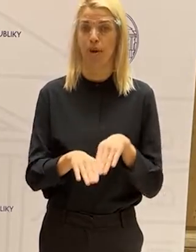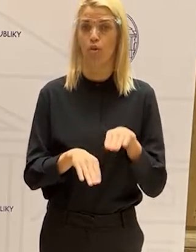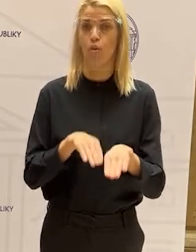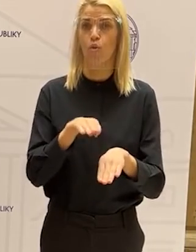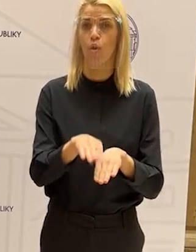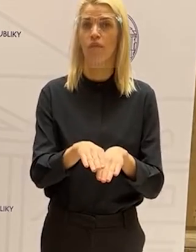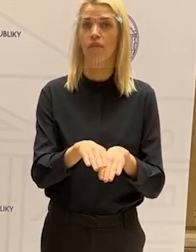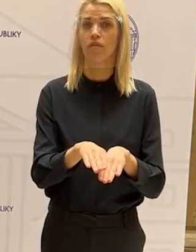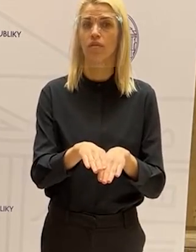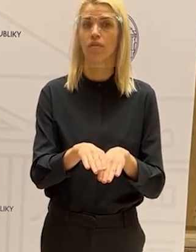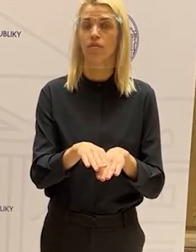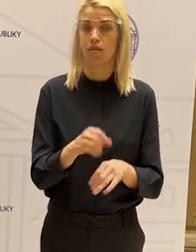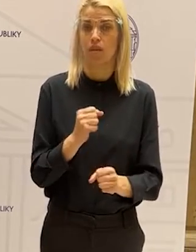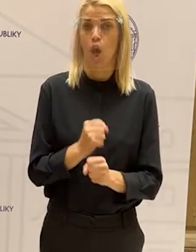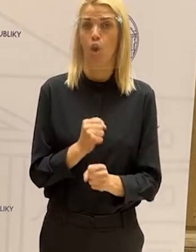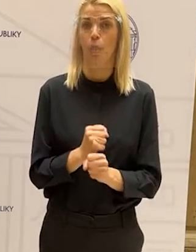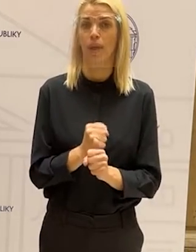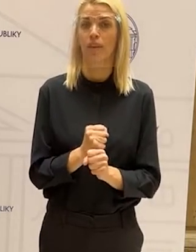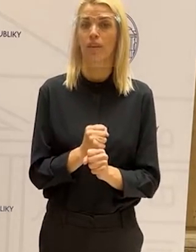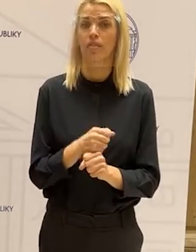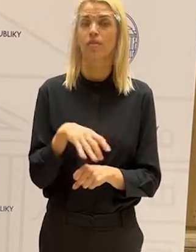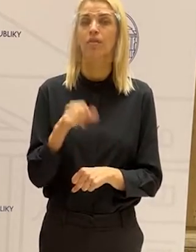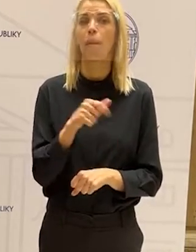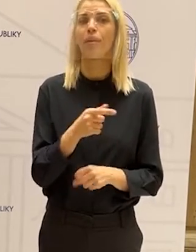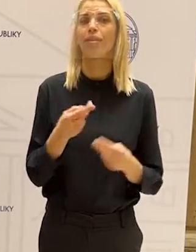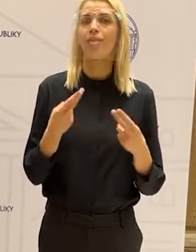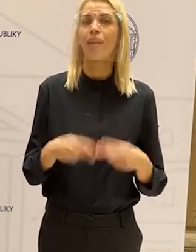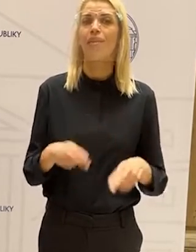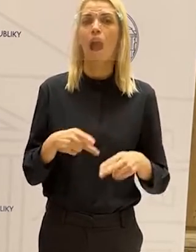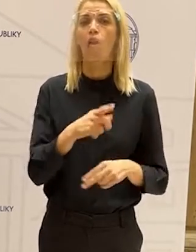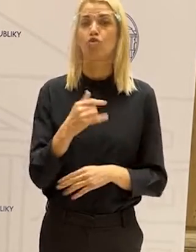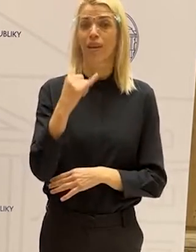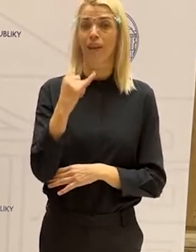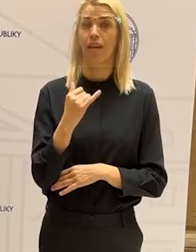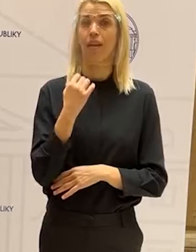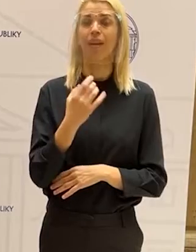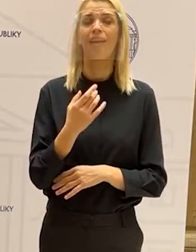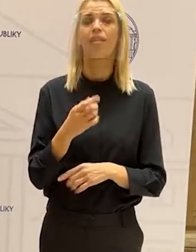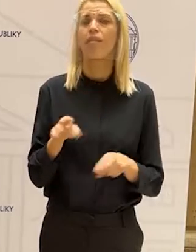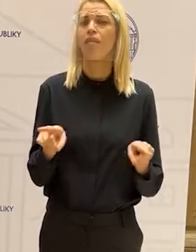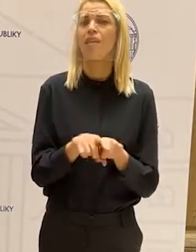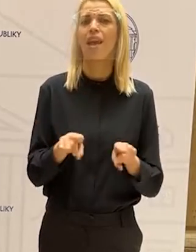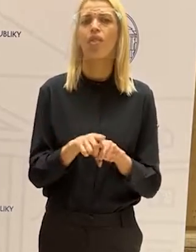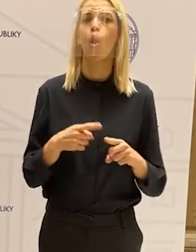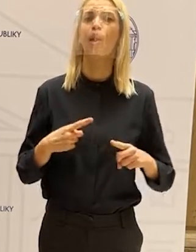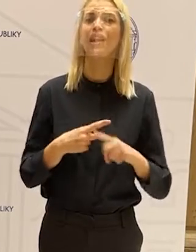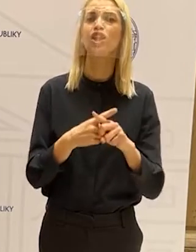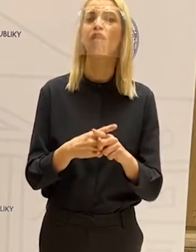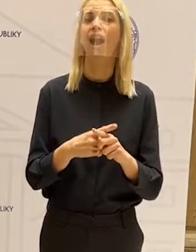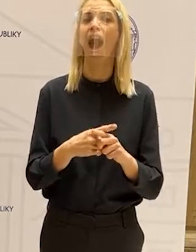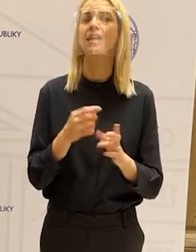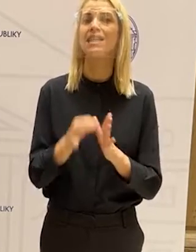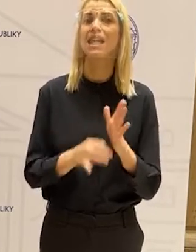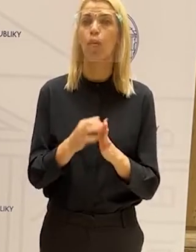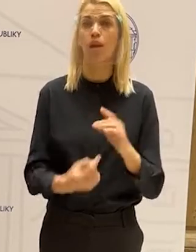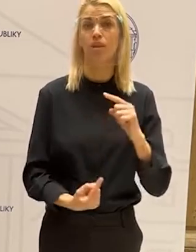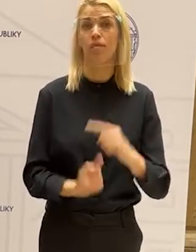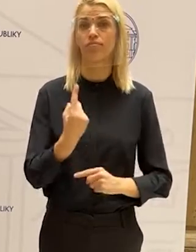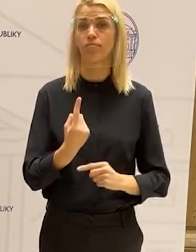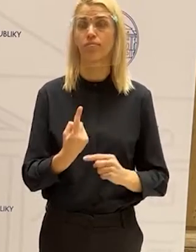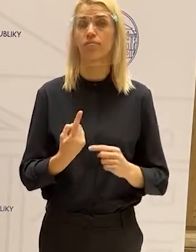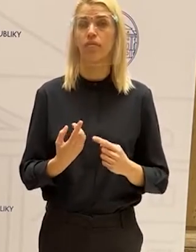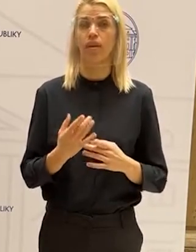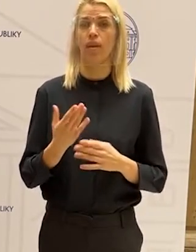realizovať, aby sa nedialo to, že riaditeľia, keď sa stane akákoľvek krízová situácia, nie len